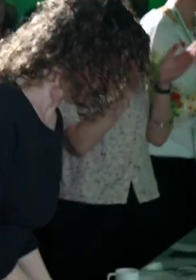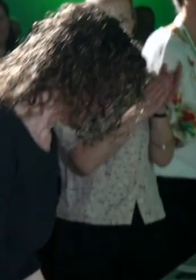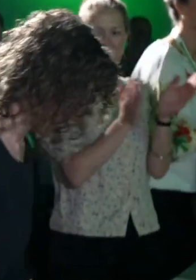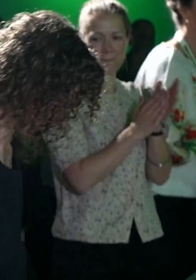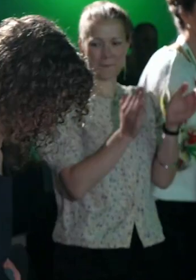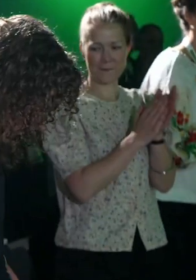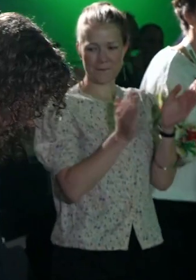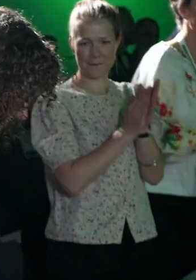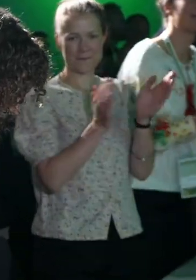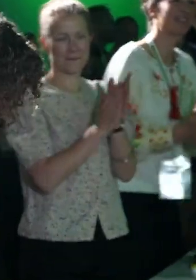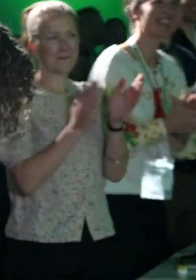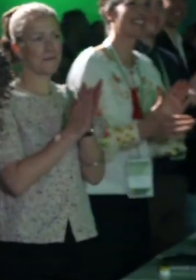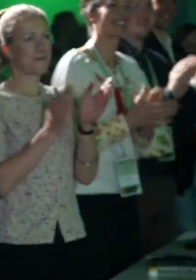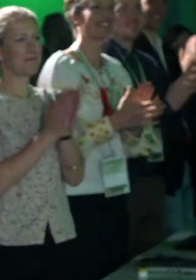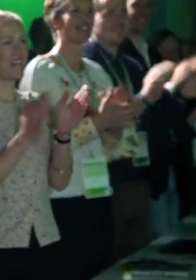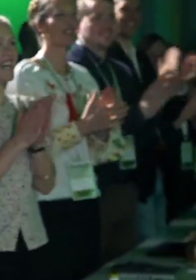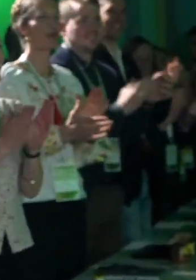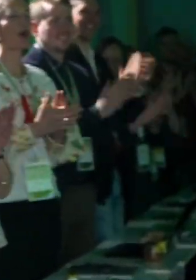Teksting av